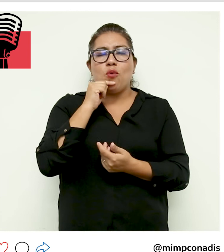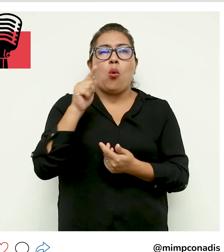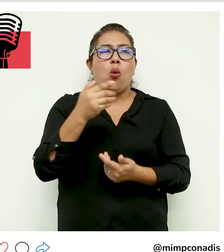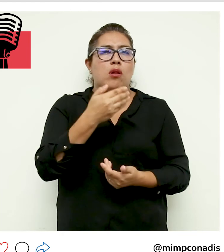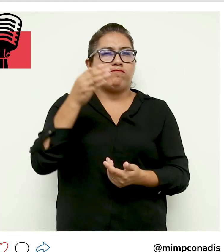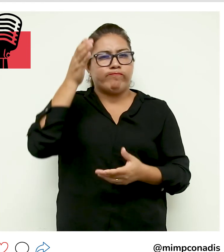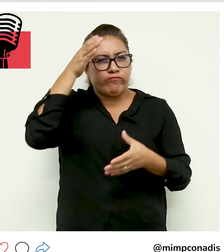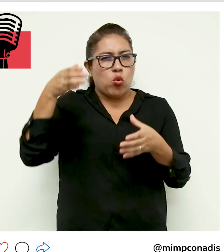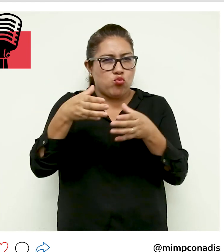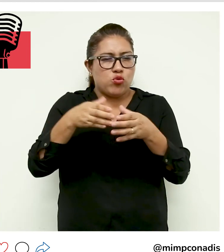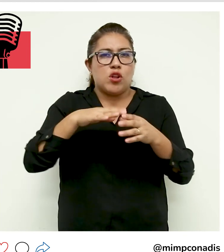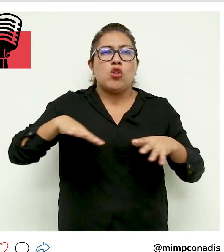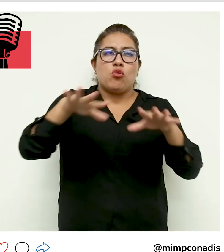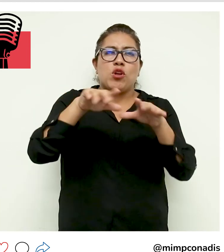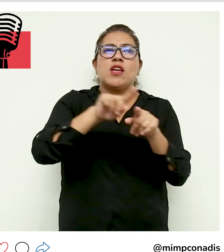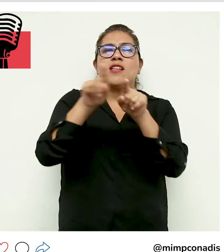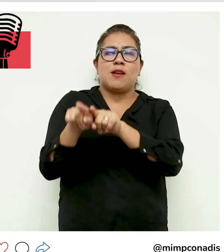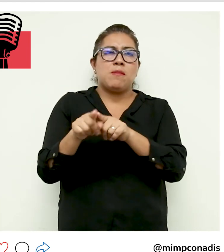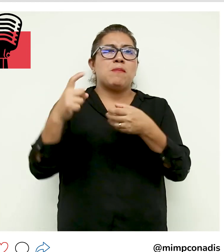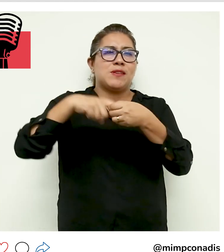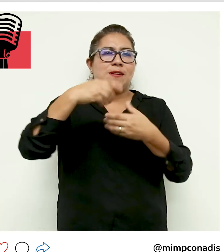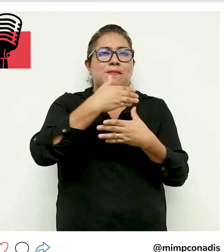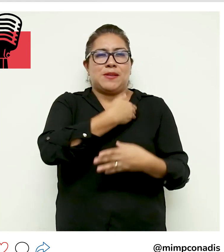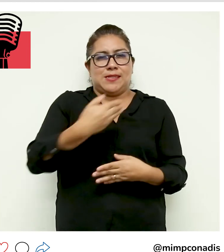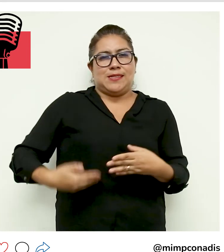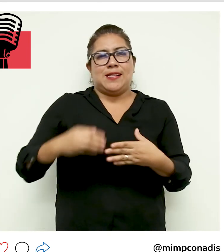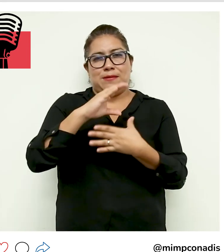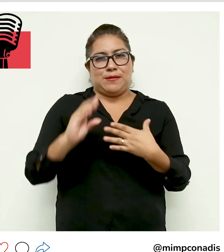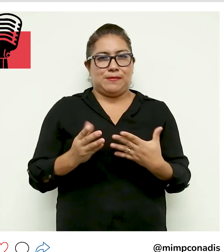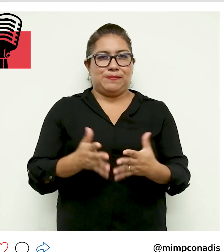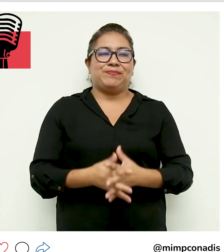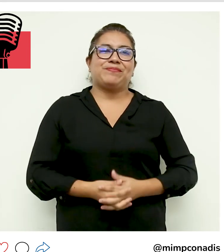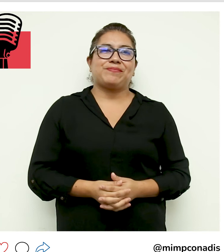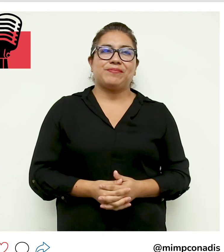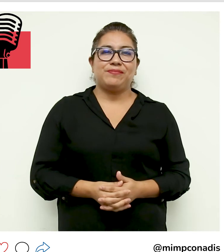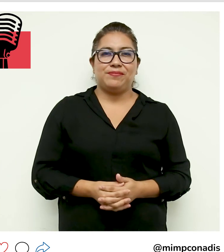Congreso de la República y el presidente del Conadis, Marco Antonio Gamarra La Barrera.